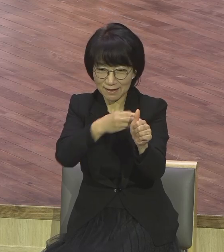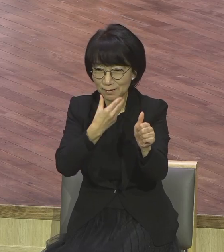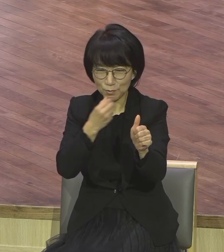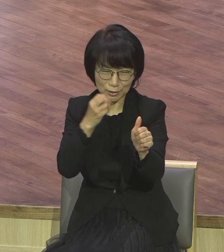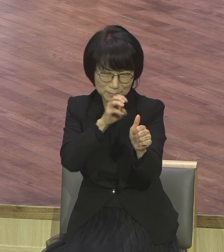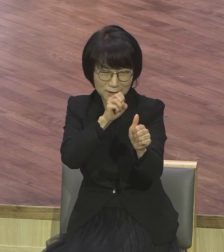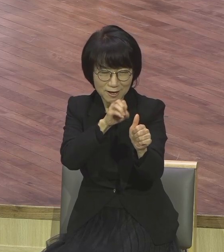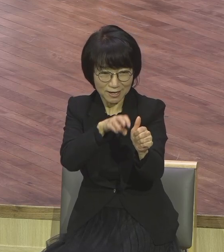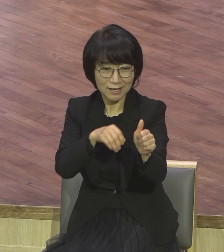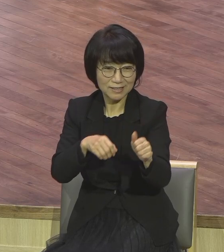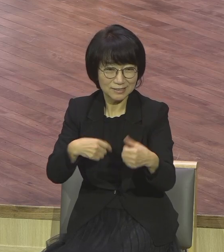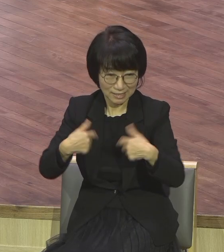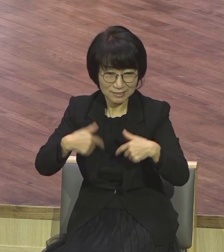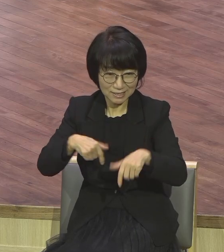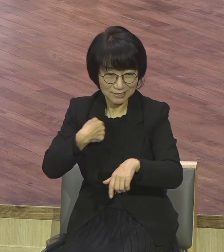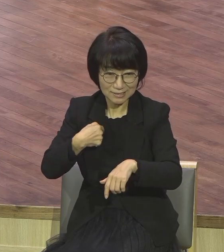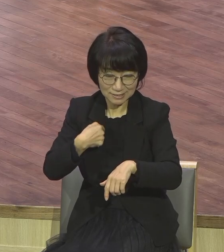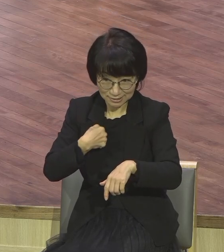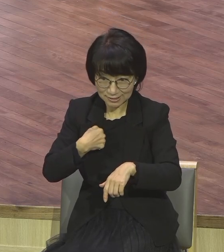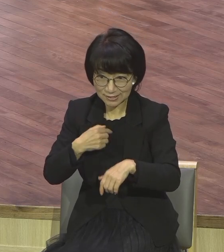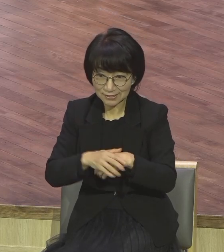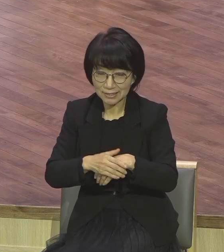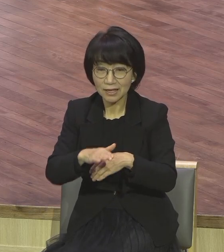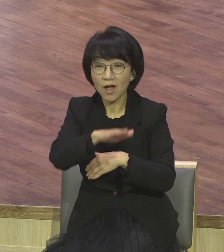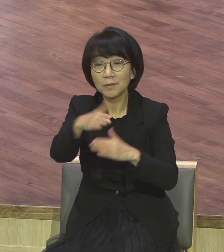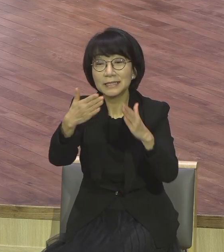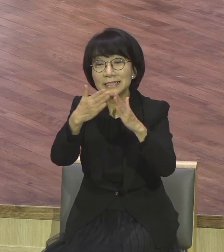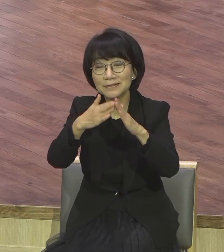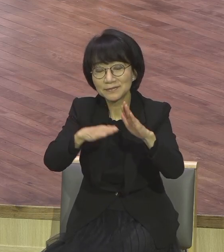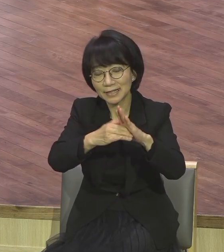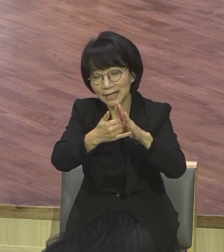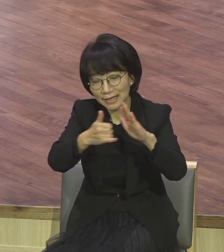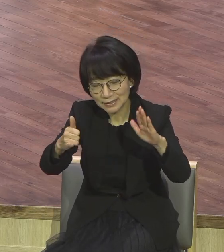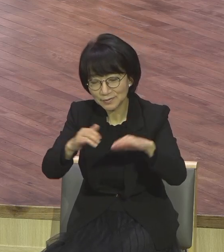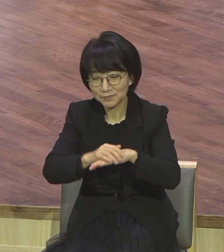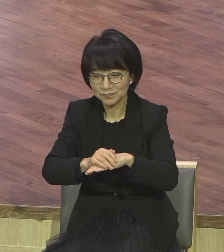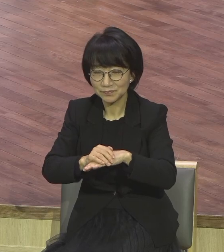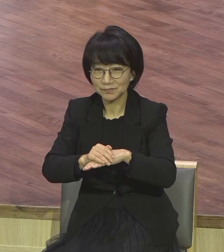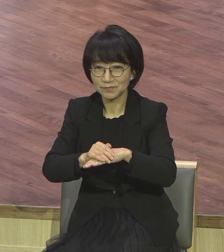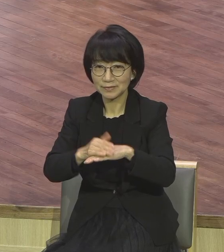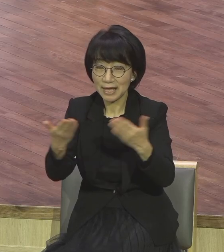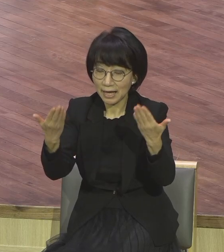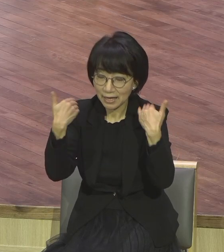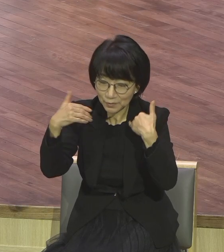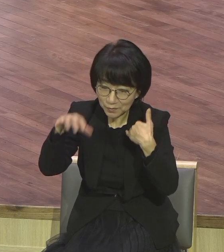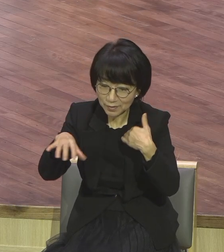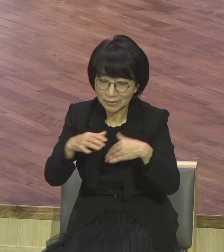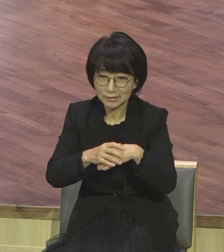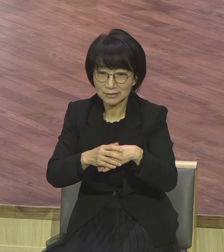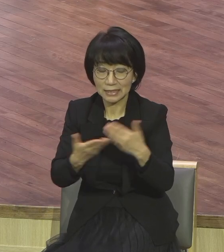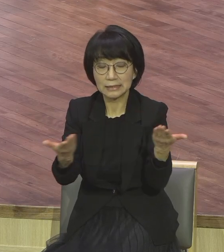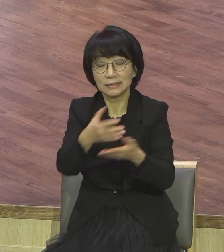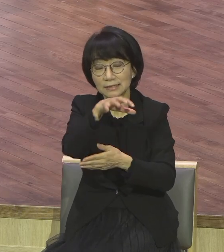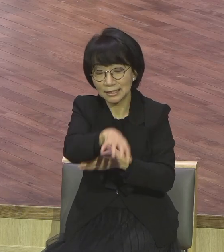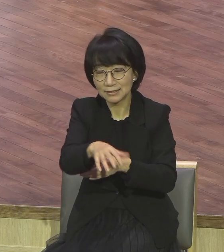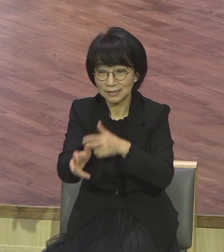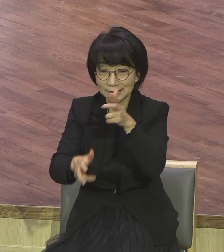여러분 가정에서 여러분 직장에서 여러분 사업장에서 여러분 학업 현장에서 내가 만난 예수